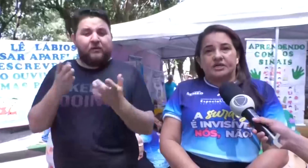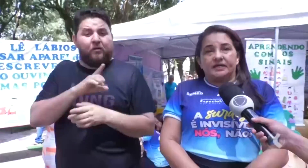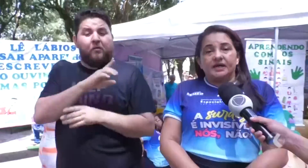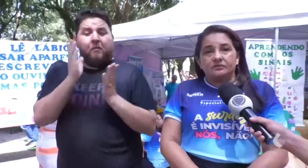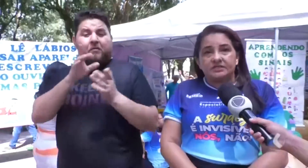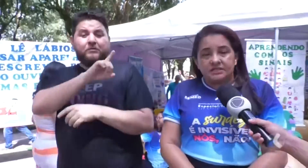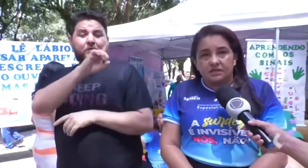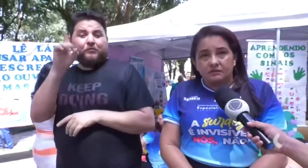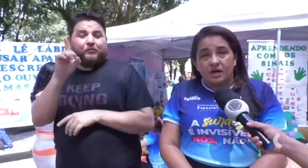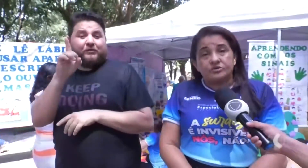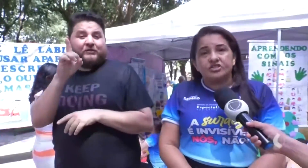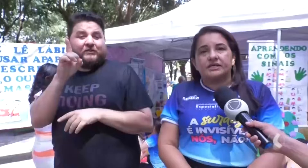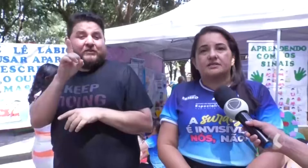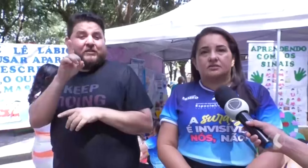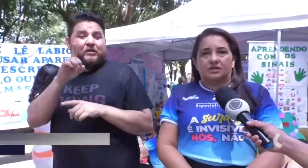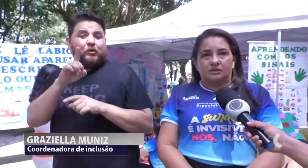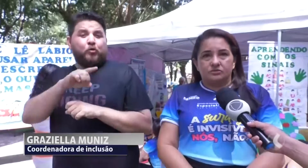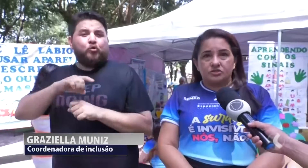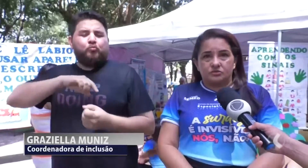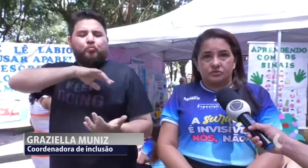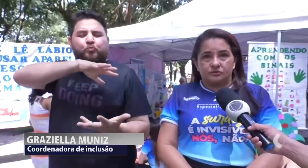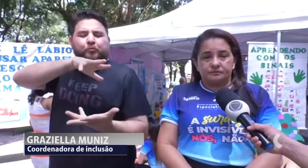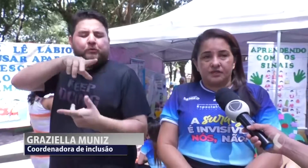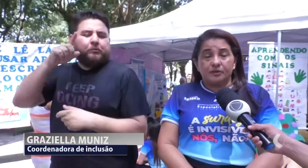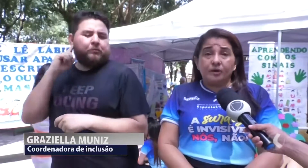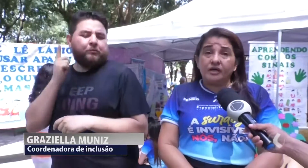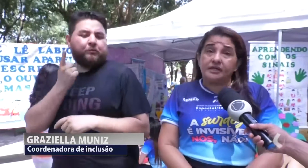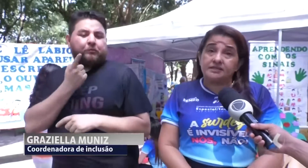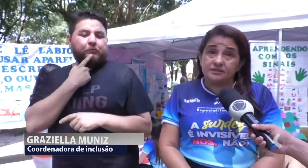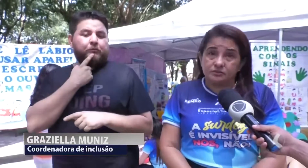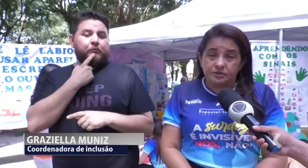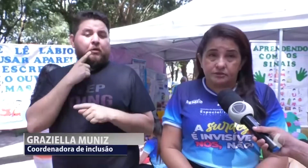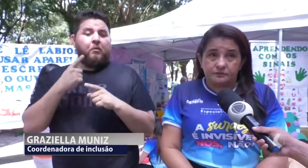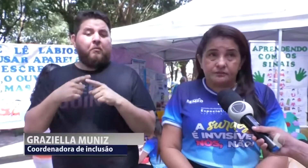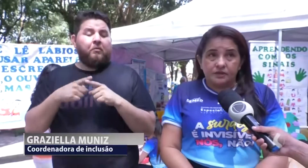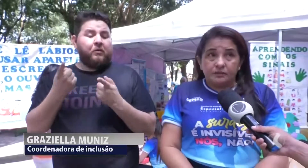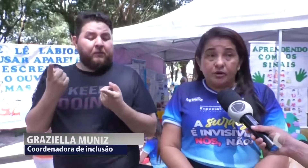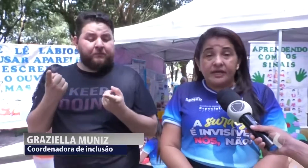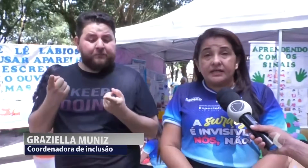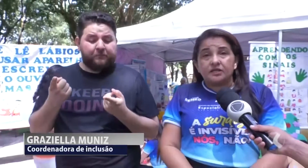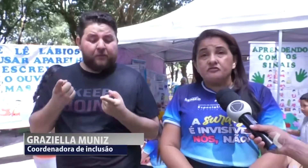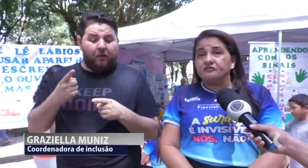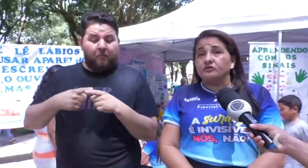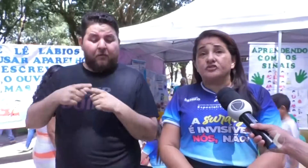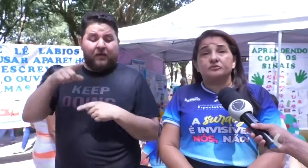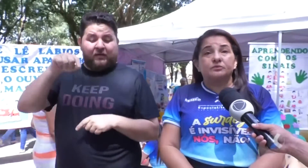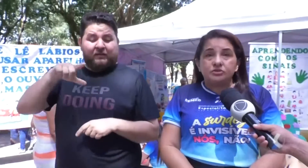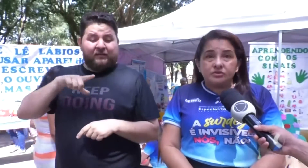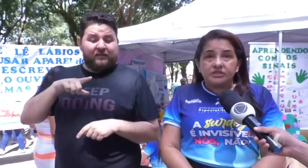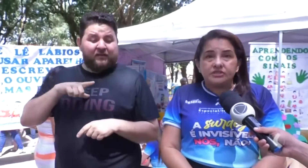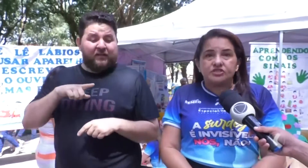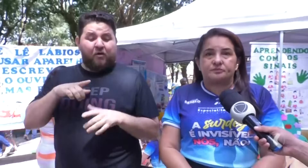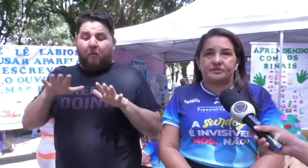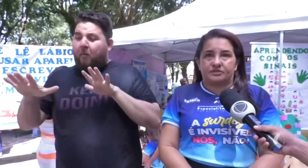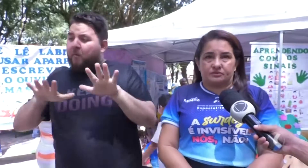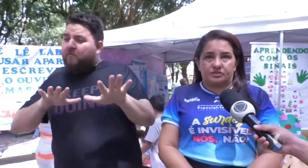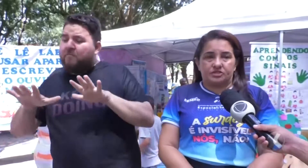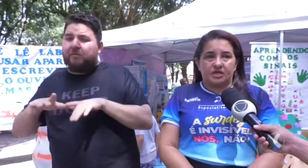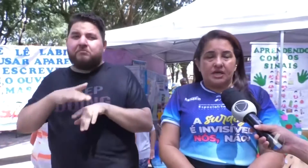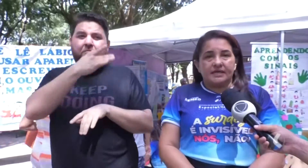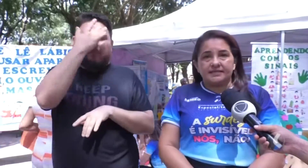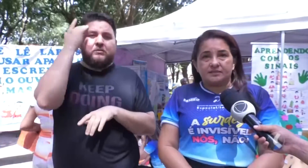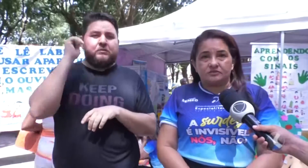é um dia em alusão ao Dia Nacional do Surdo. E por que nesse domingo? Porque aqui tem um fluxo muito grande de